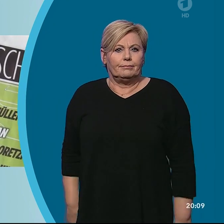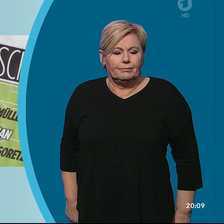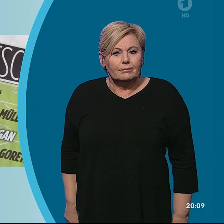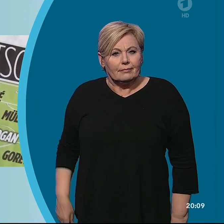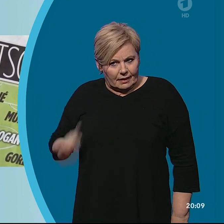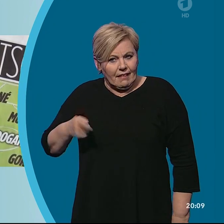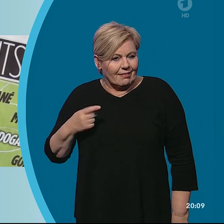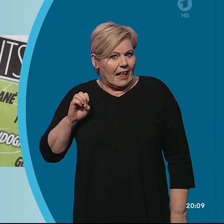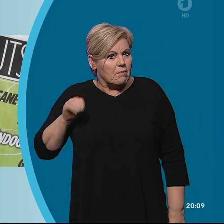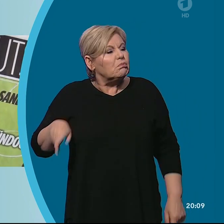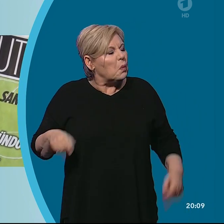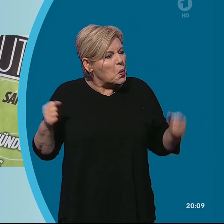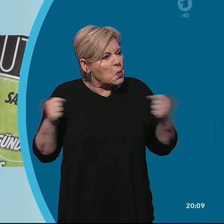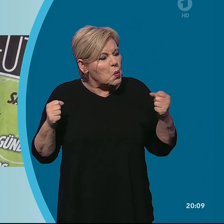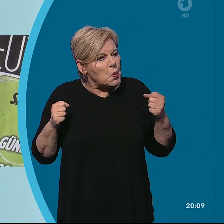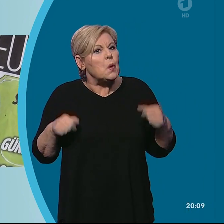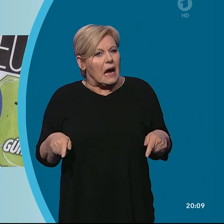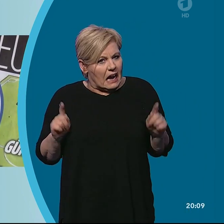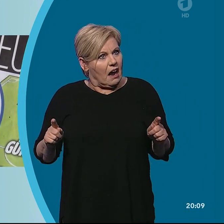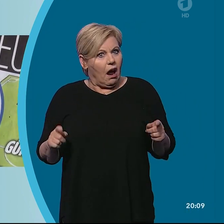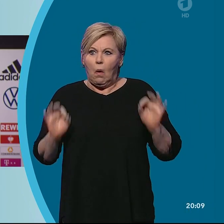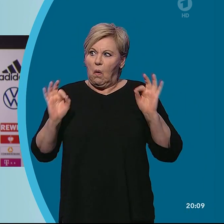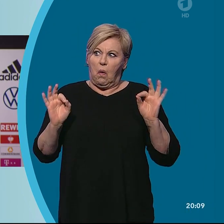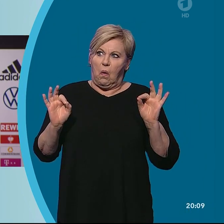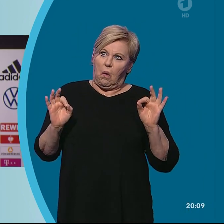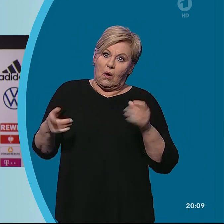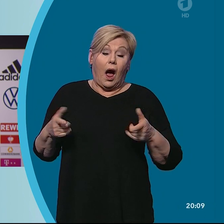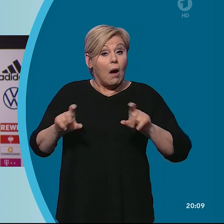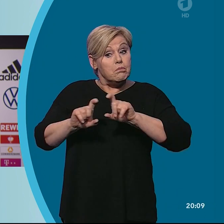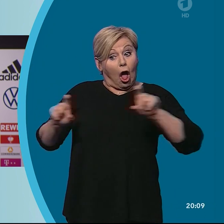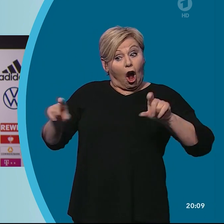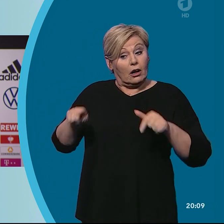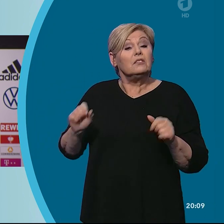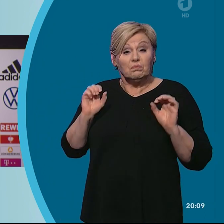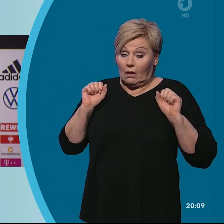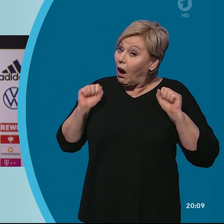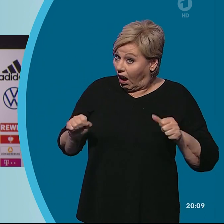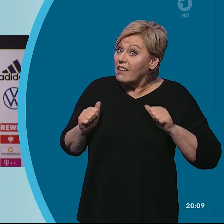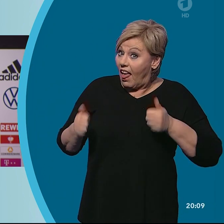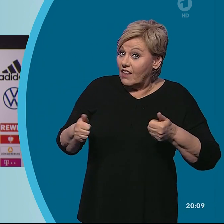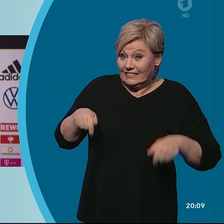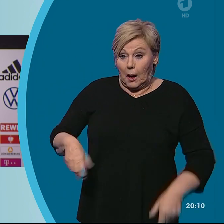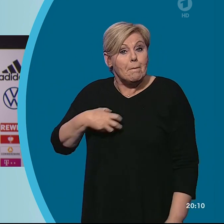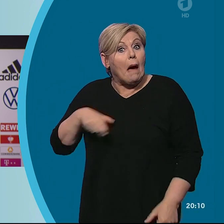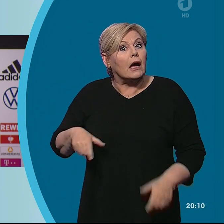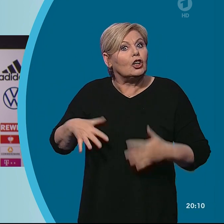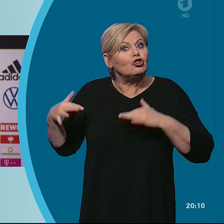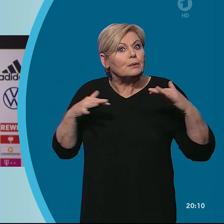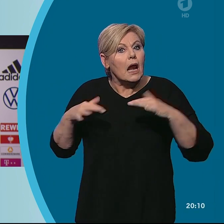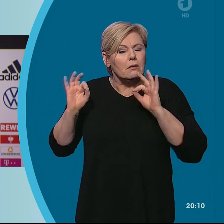Furore sorgen soll. Ein Block kann helfen und im Moment ist sicherlich gut, dass die Bayern-Spieler so aufeinander abgestimmt